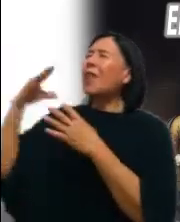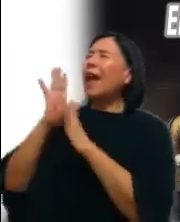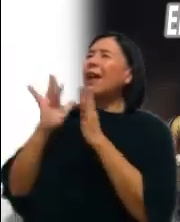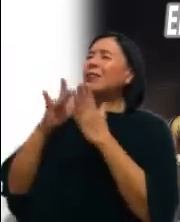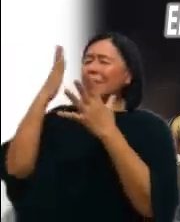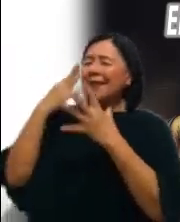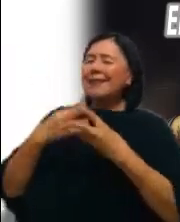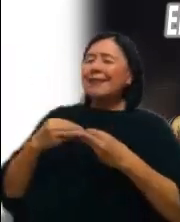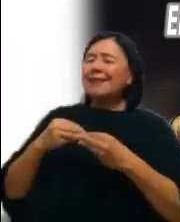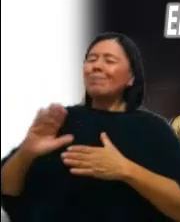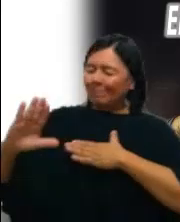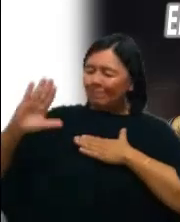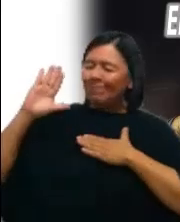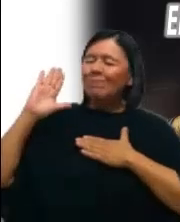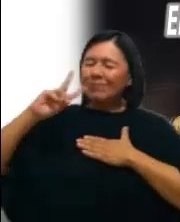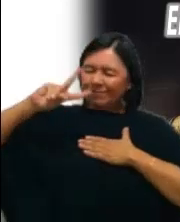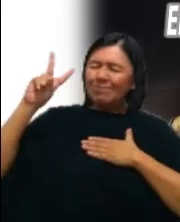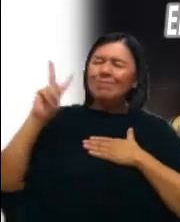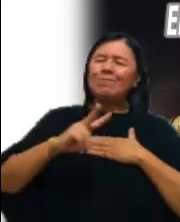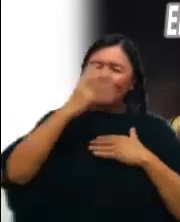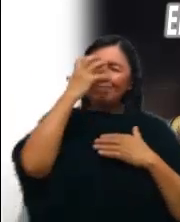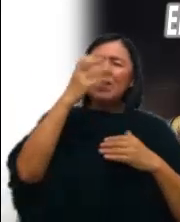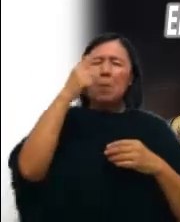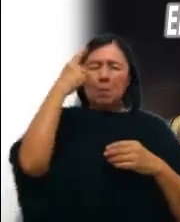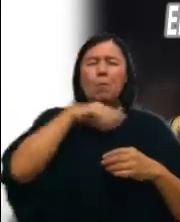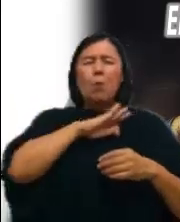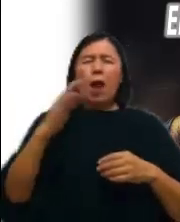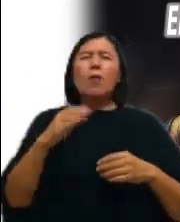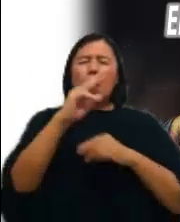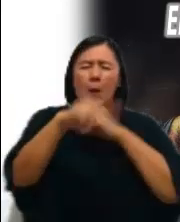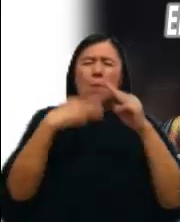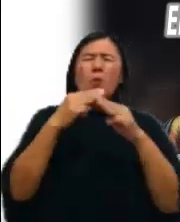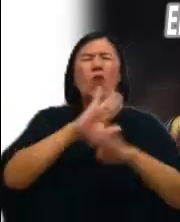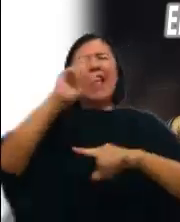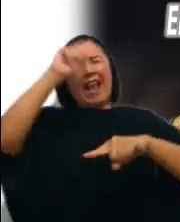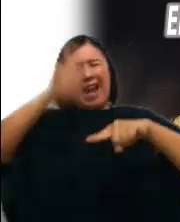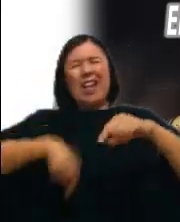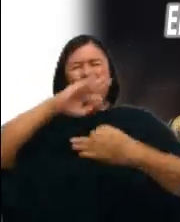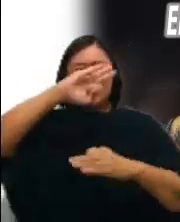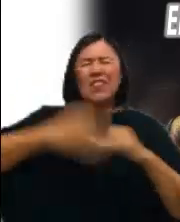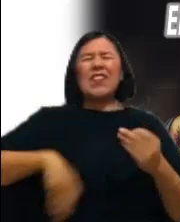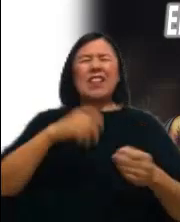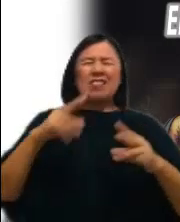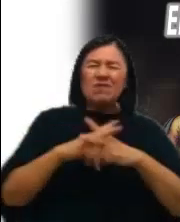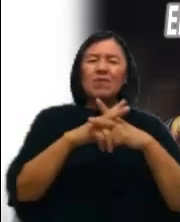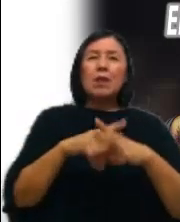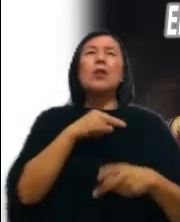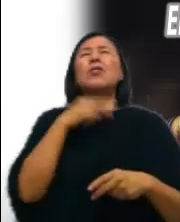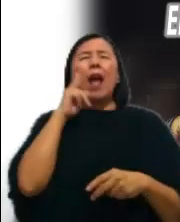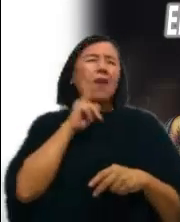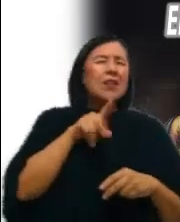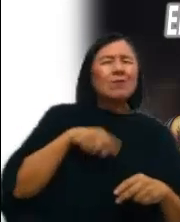Comprometámonos en serio en la construcción de un mundo sin violencia Revisemos nuestros espacios y